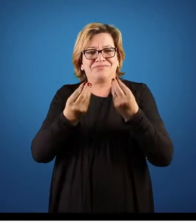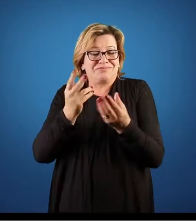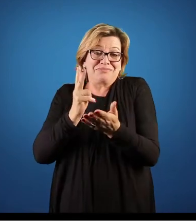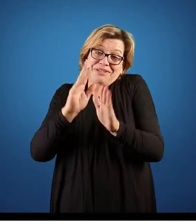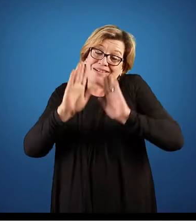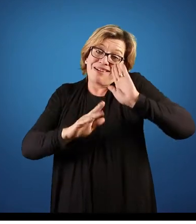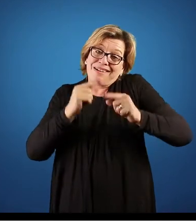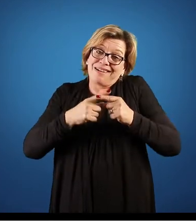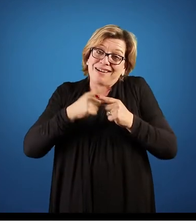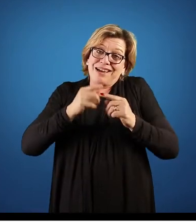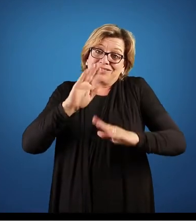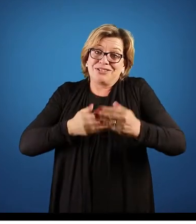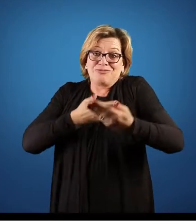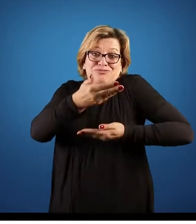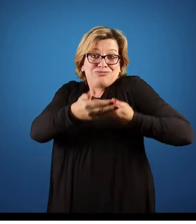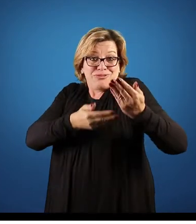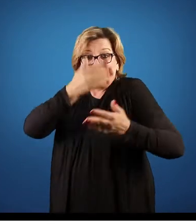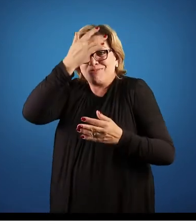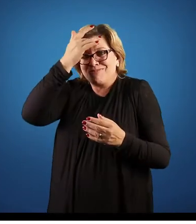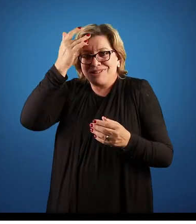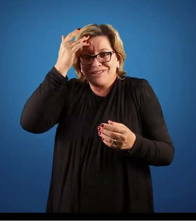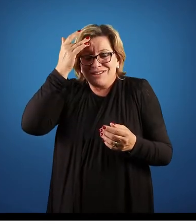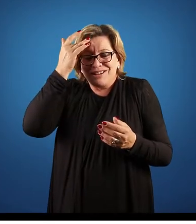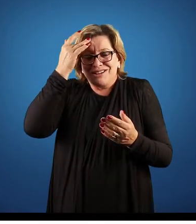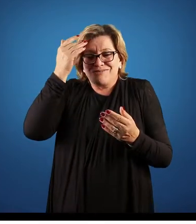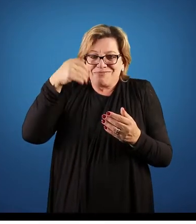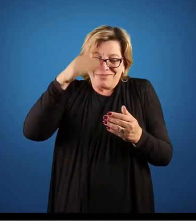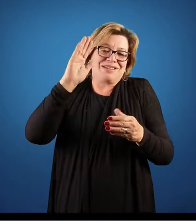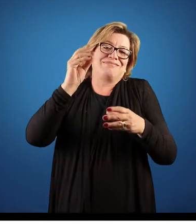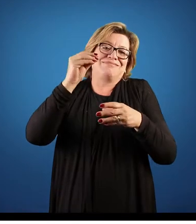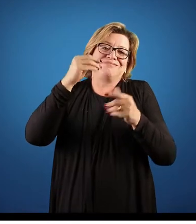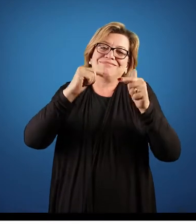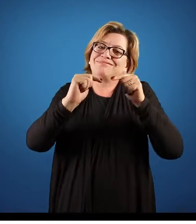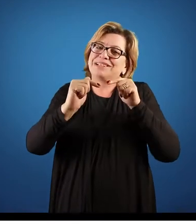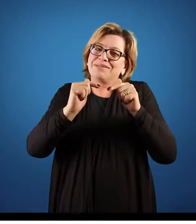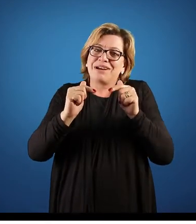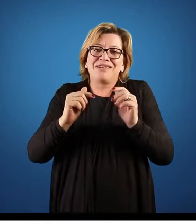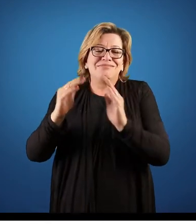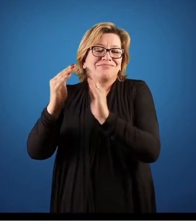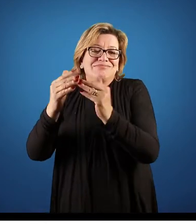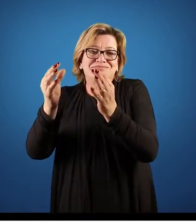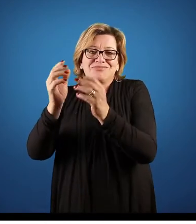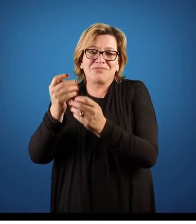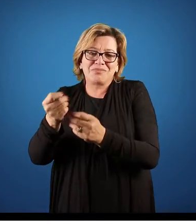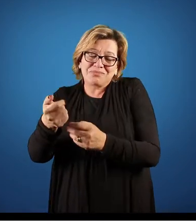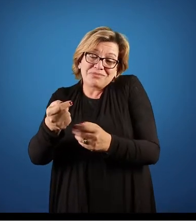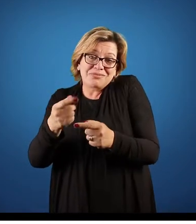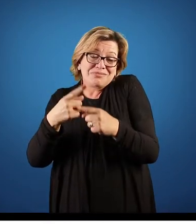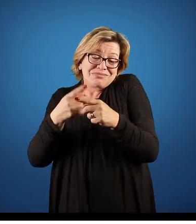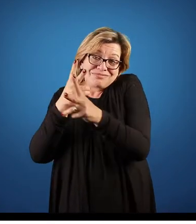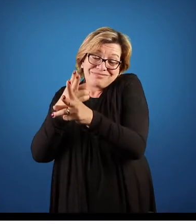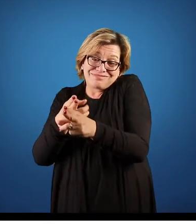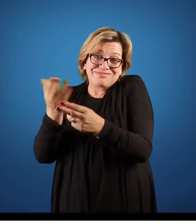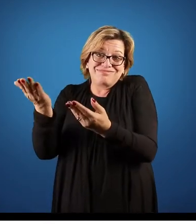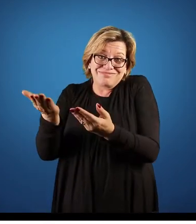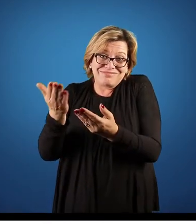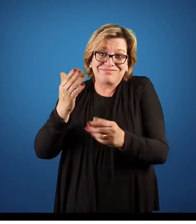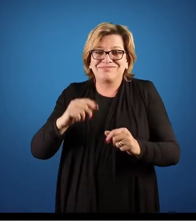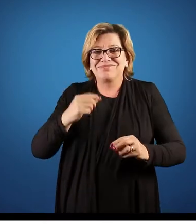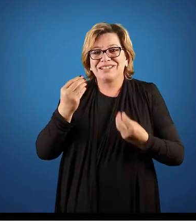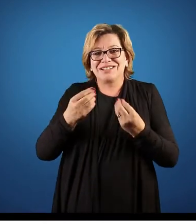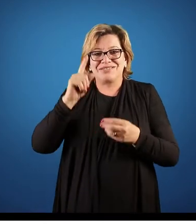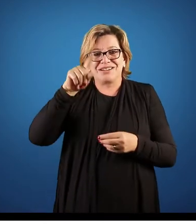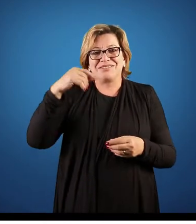útil, interagindo com pessoas, nós fazemos isso mais dentro das organizações do que na nossa própria casa. Então isso é muito